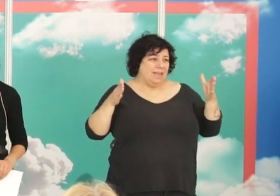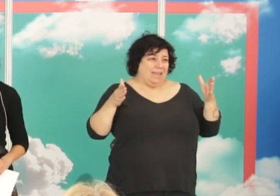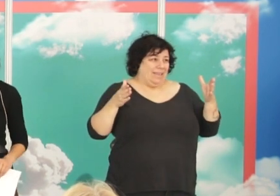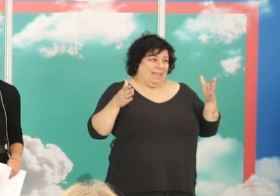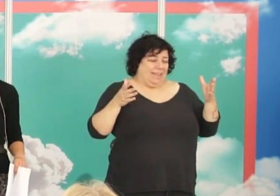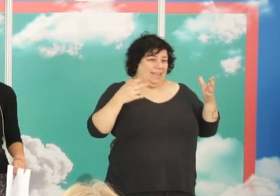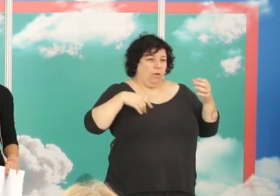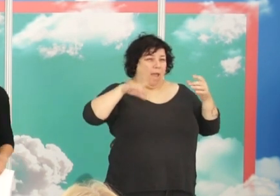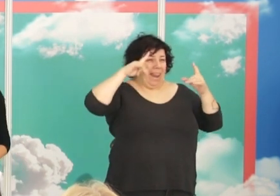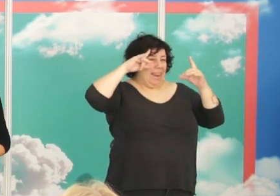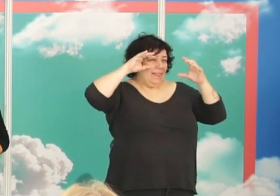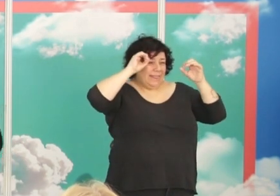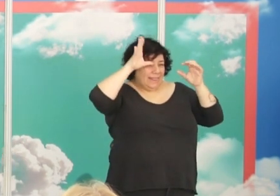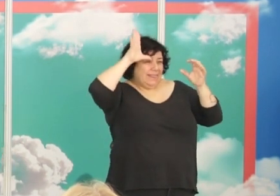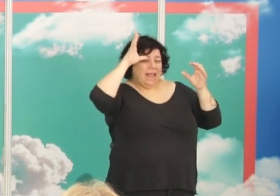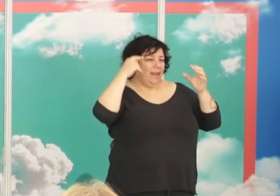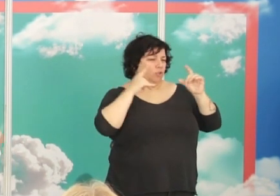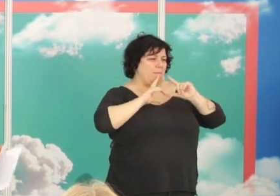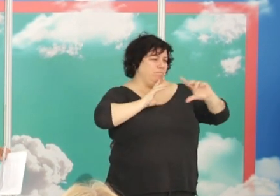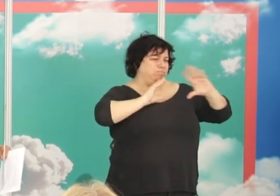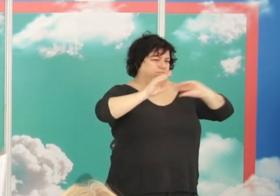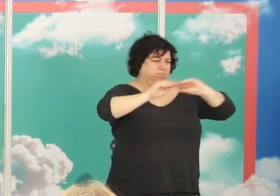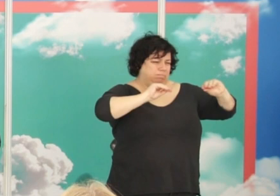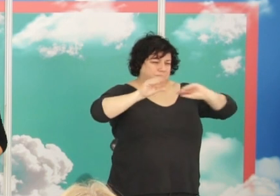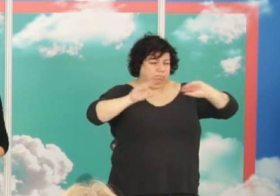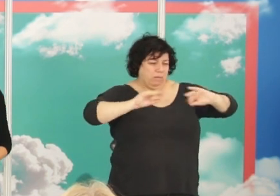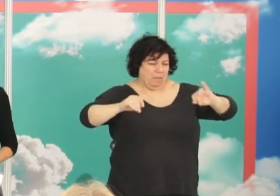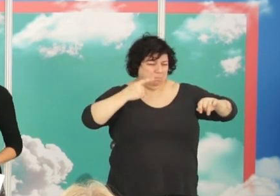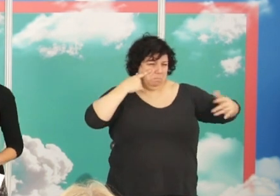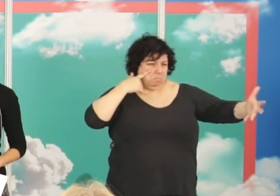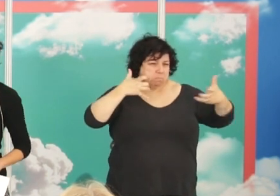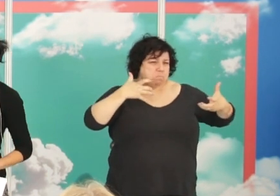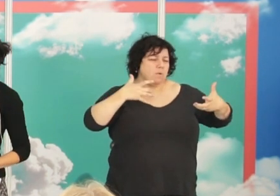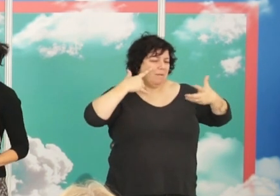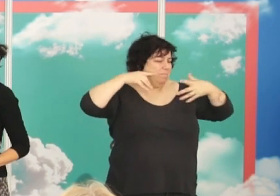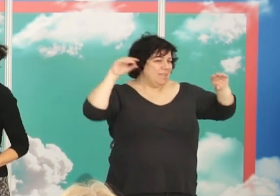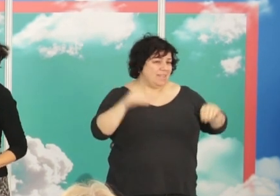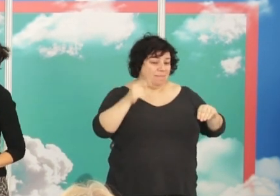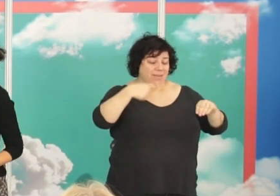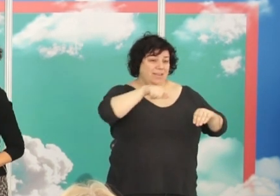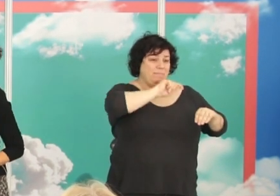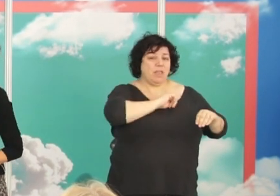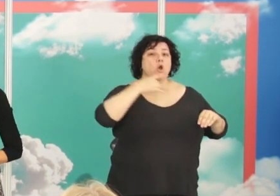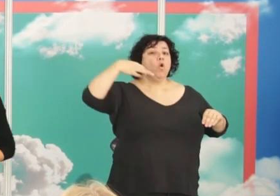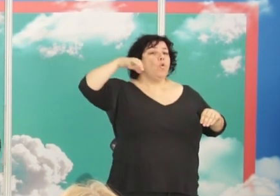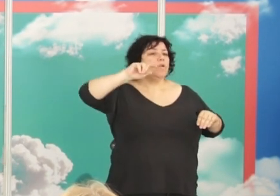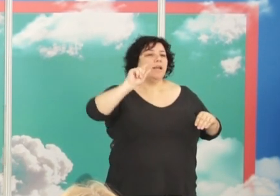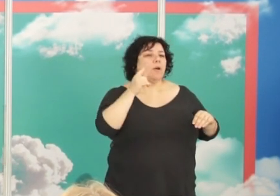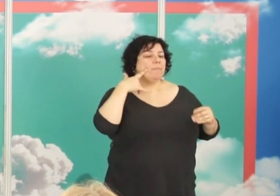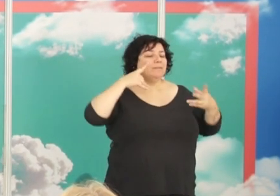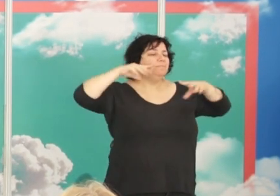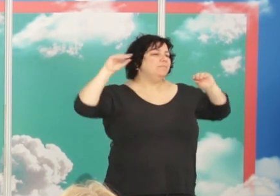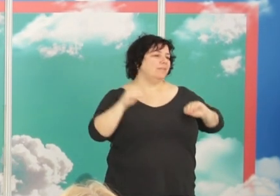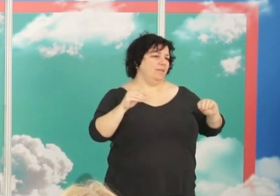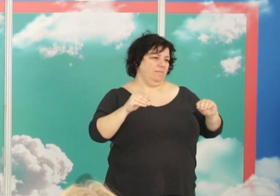la fuga de talentos más evidente de nuestro país que no significa que sea la única pero sí la más